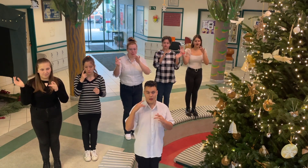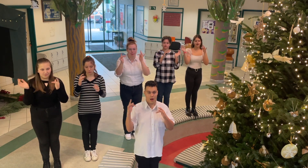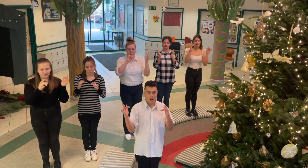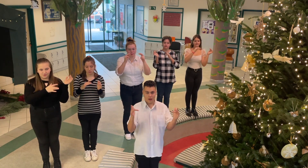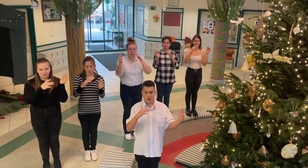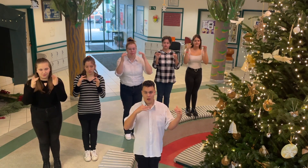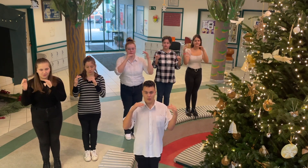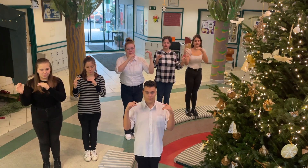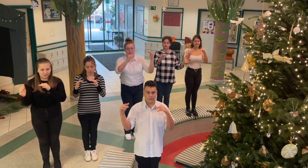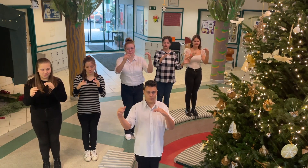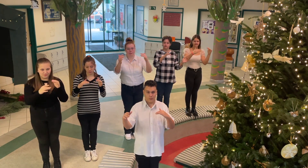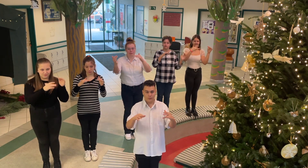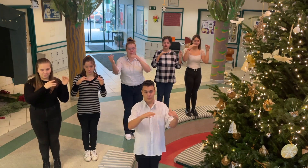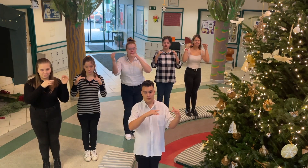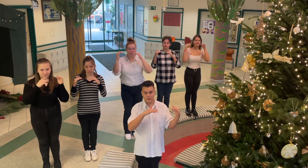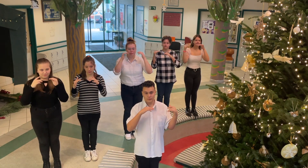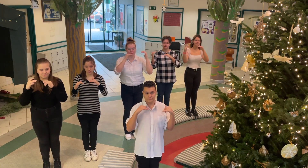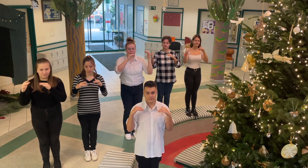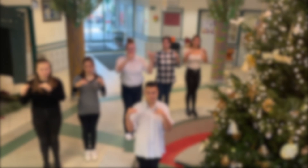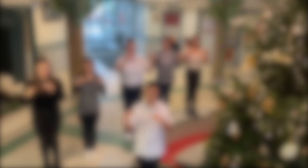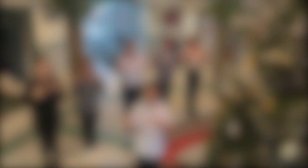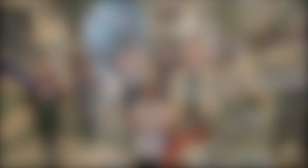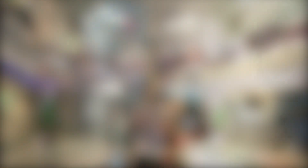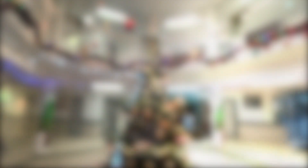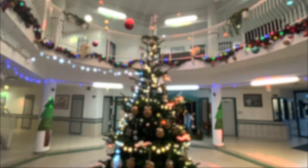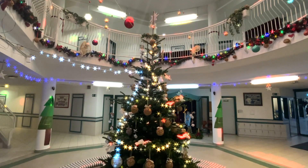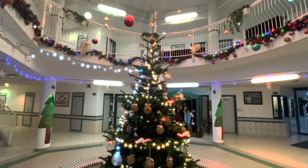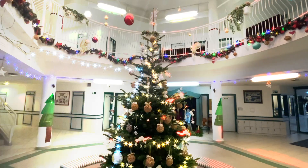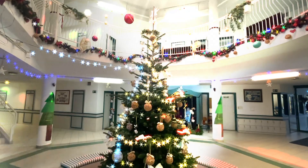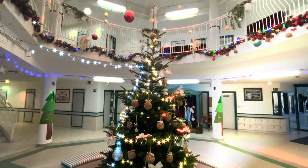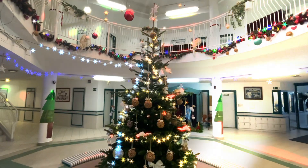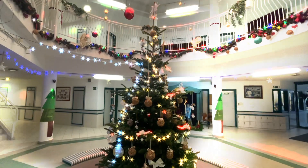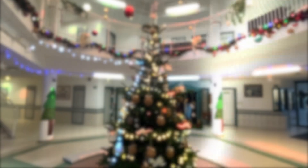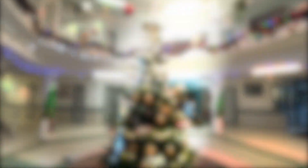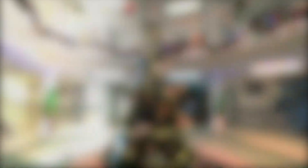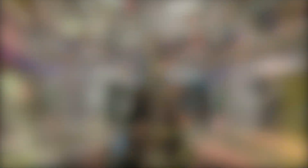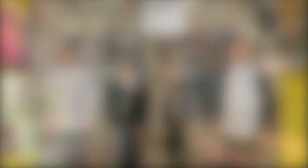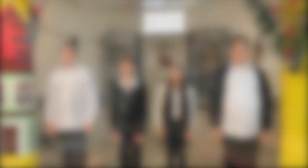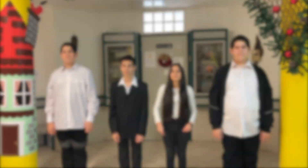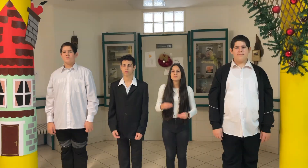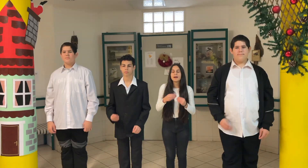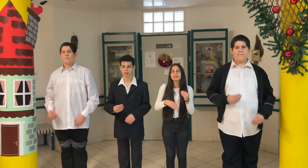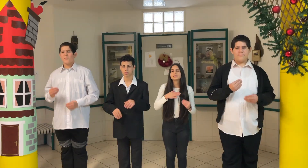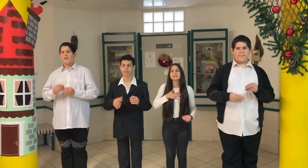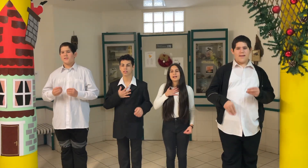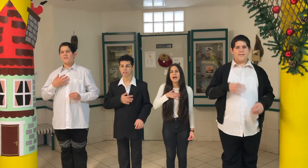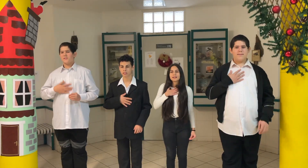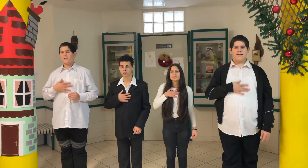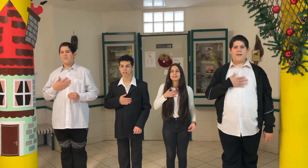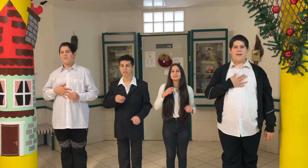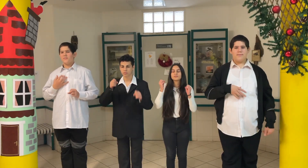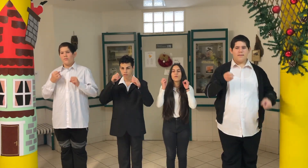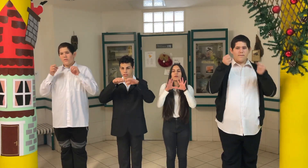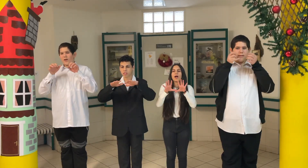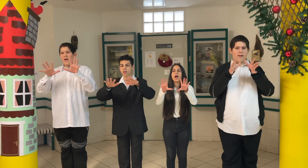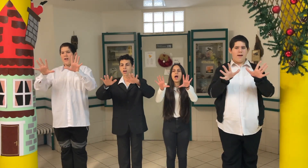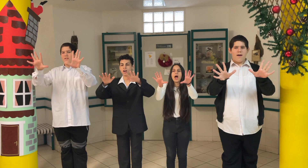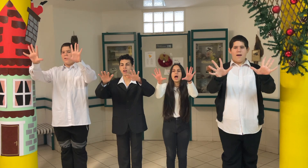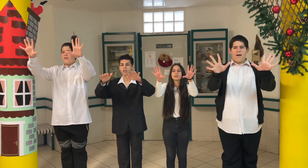a fények izzanak. Mert a szeretet világít,